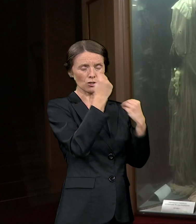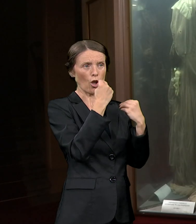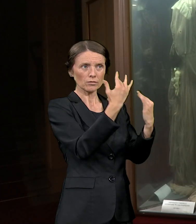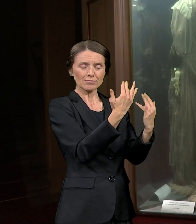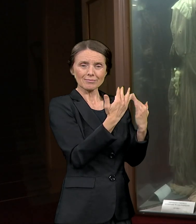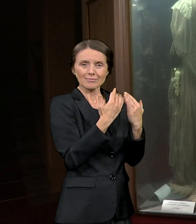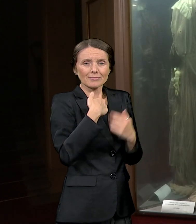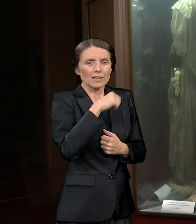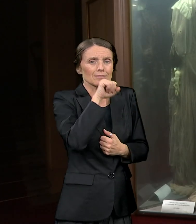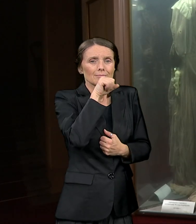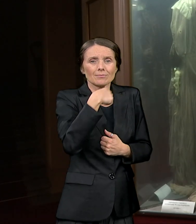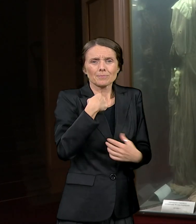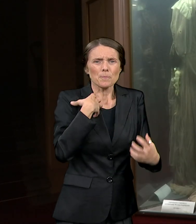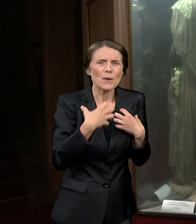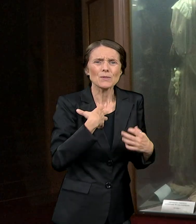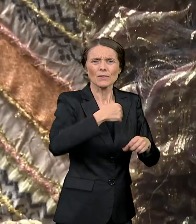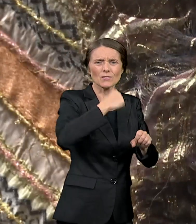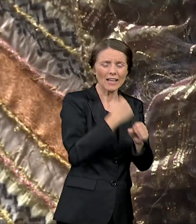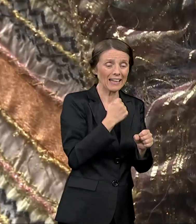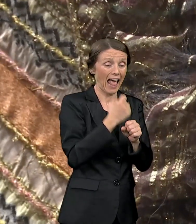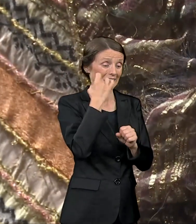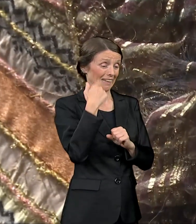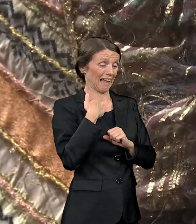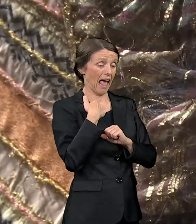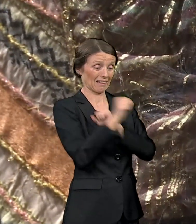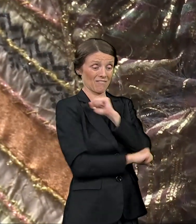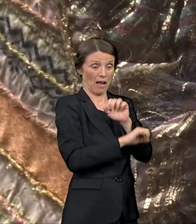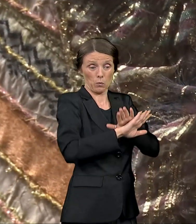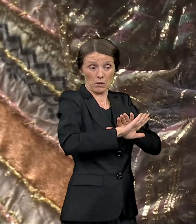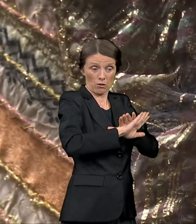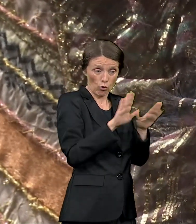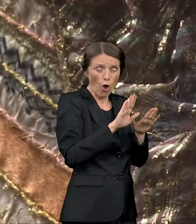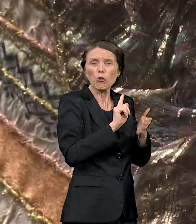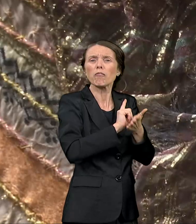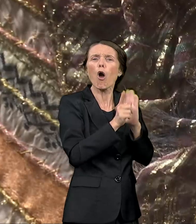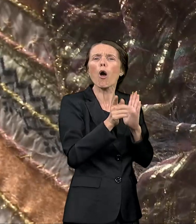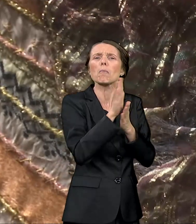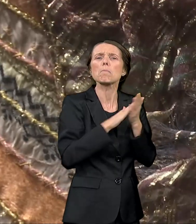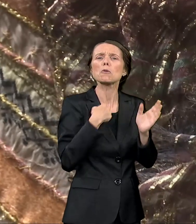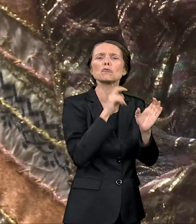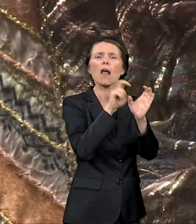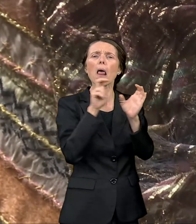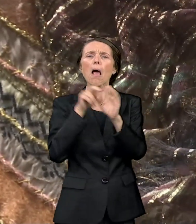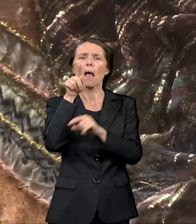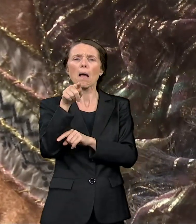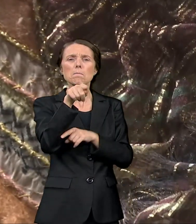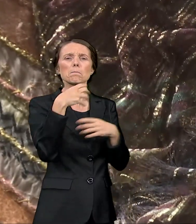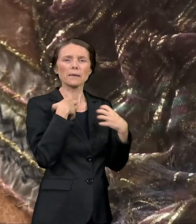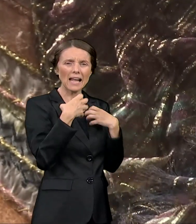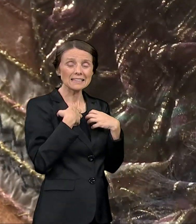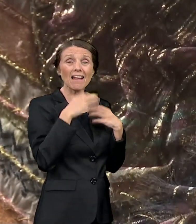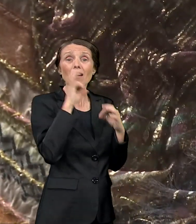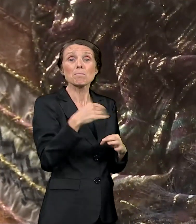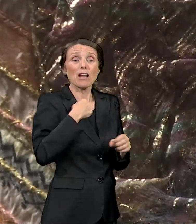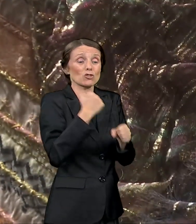relativno brzo posle studija da radim neke predstave i nekako sam se zatekla u Narodnom pozorištu na